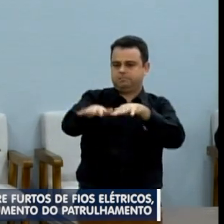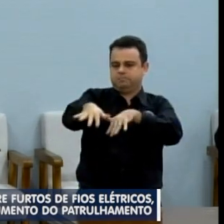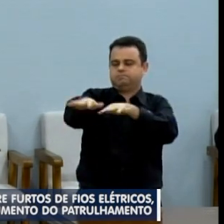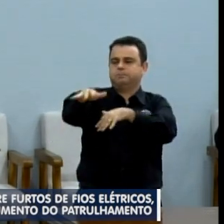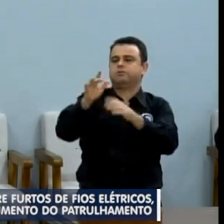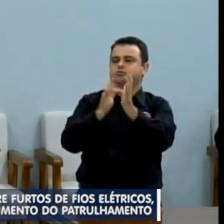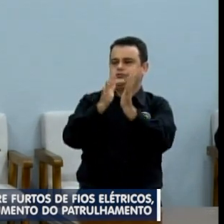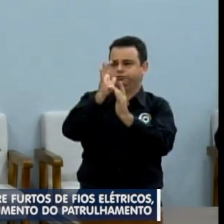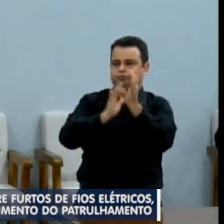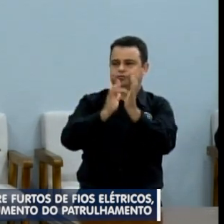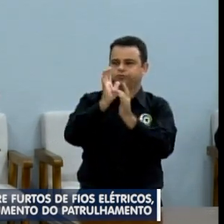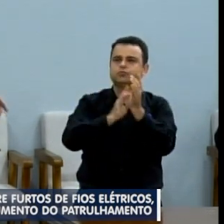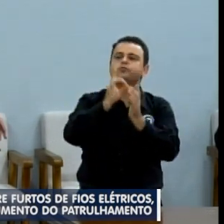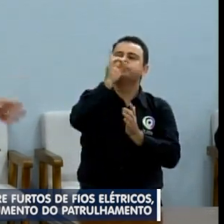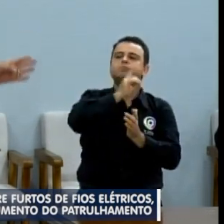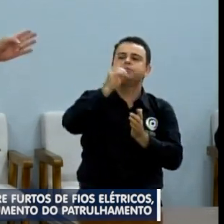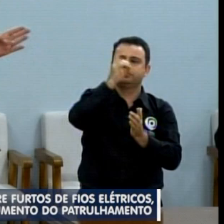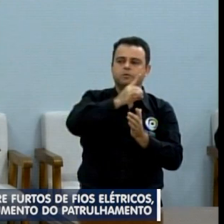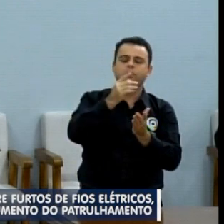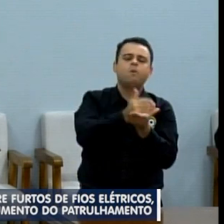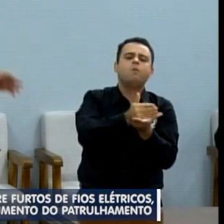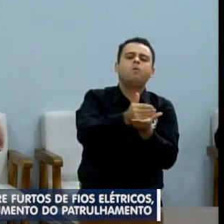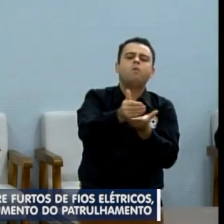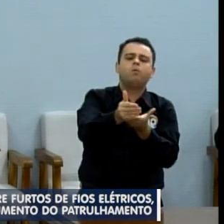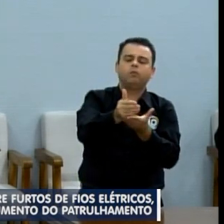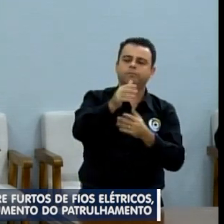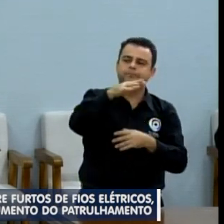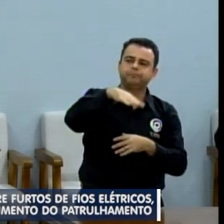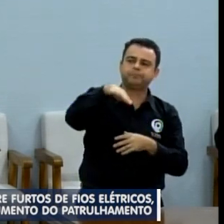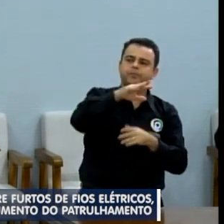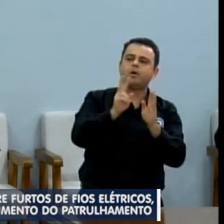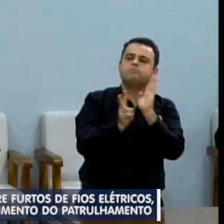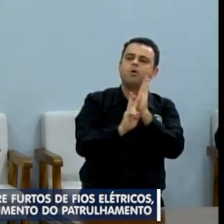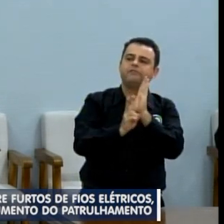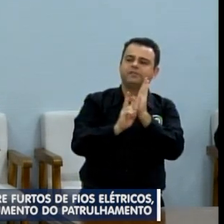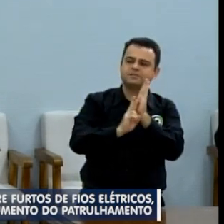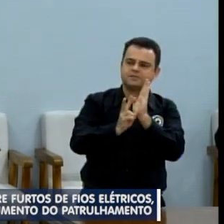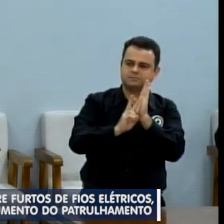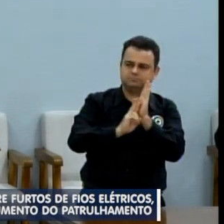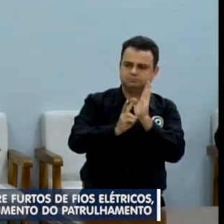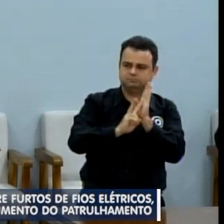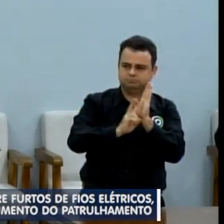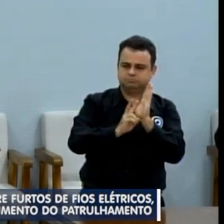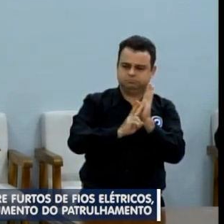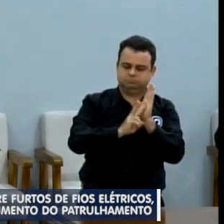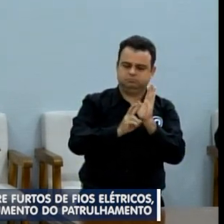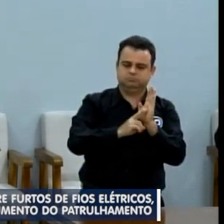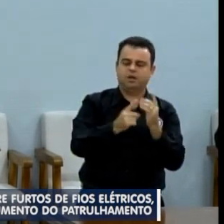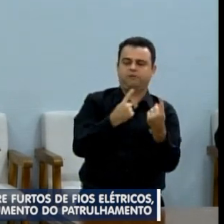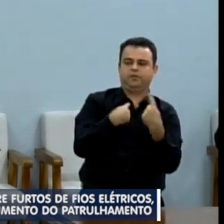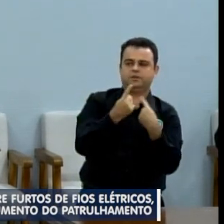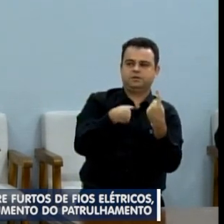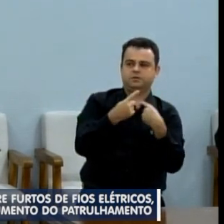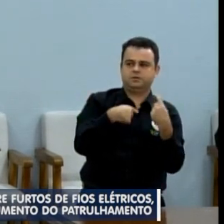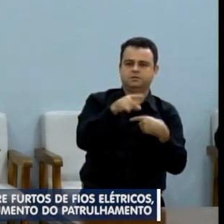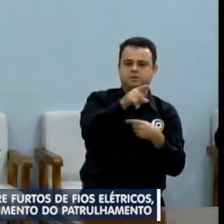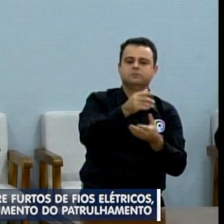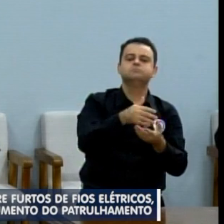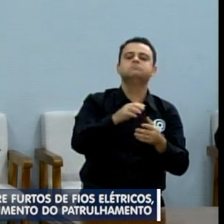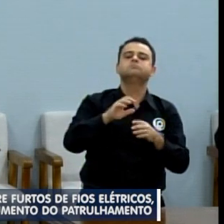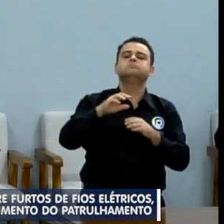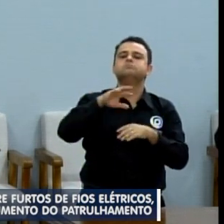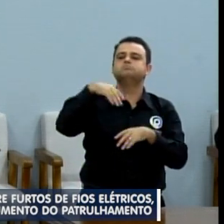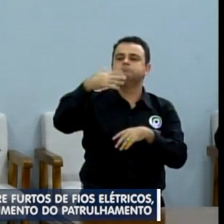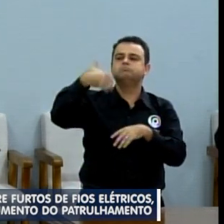e é domingo, vai sair ali na Curva da Galinha, às 15 horas, vai seguir ao recinto de exposição,